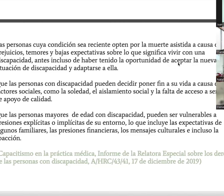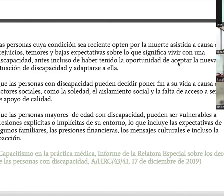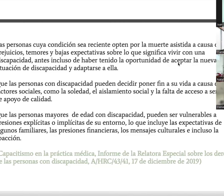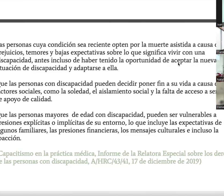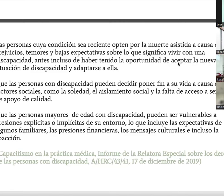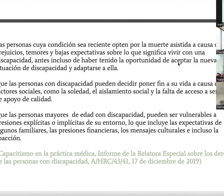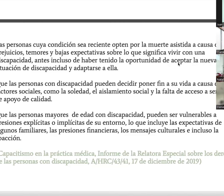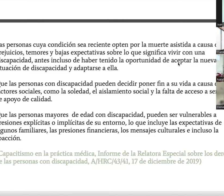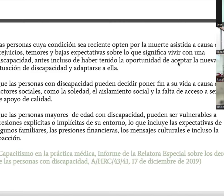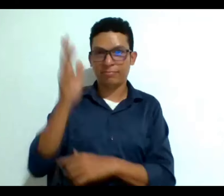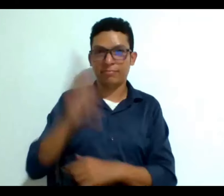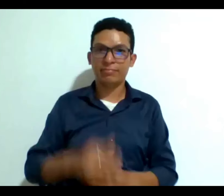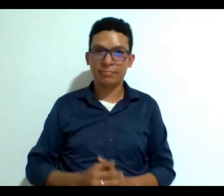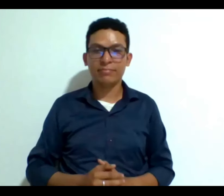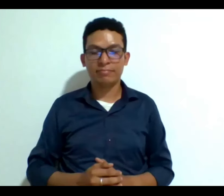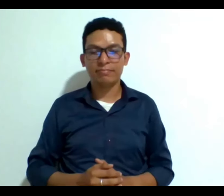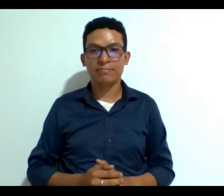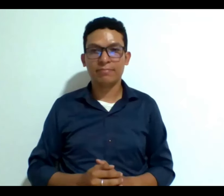parte